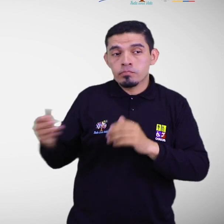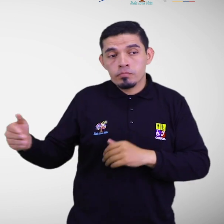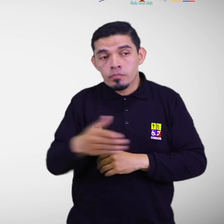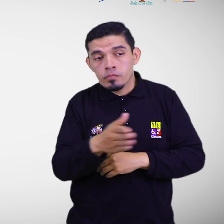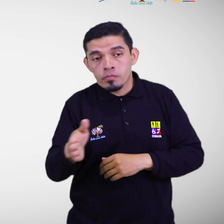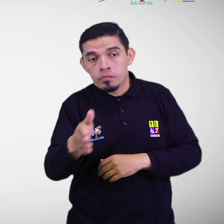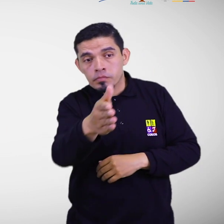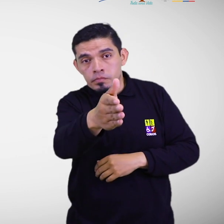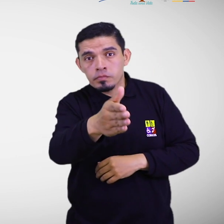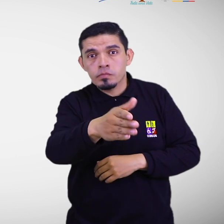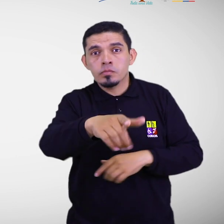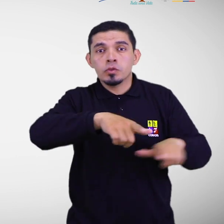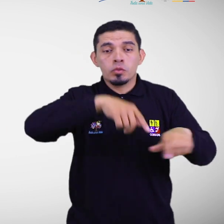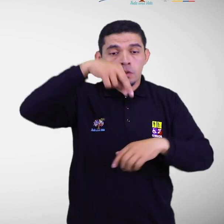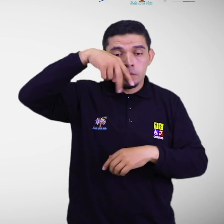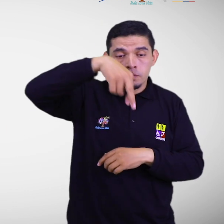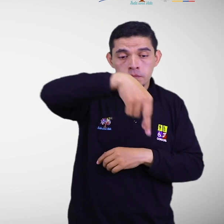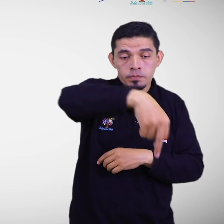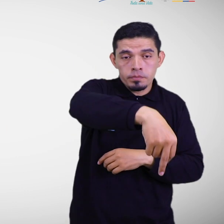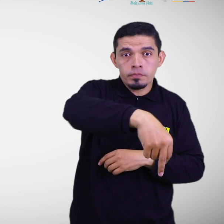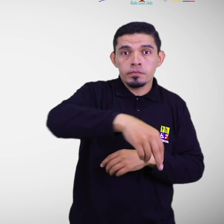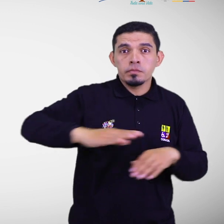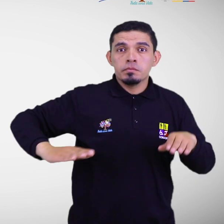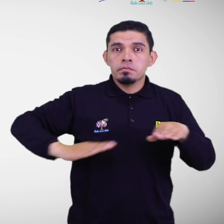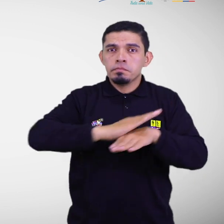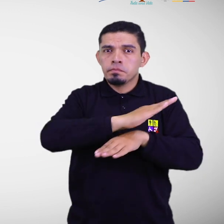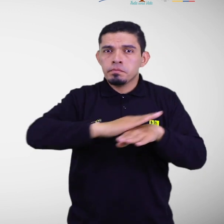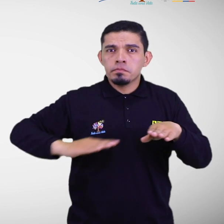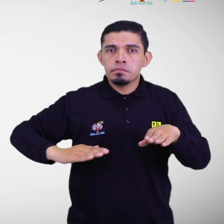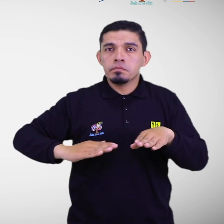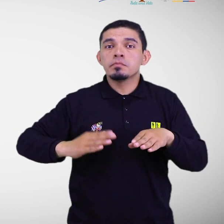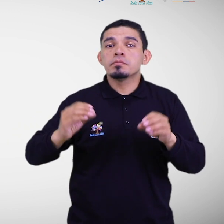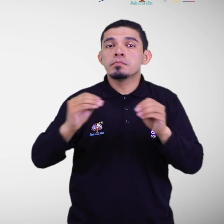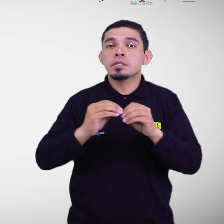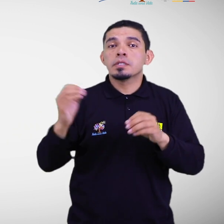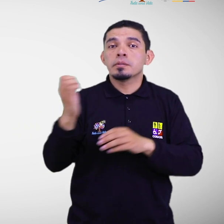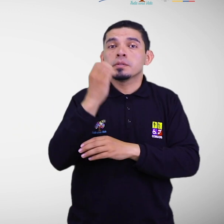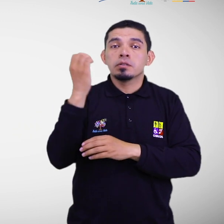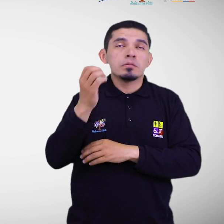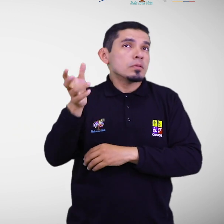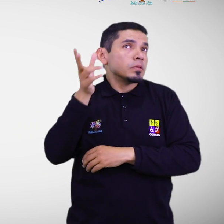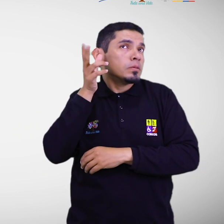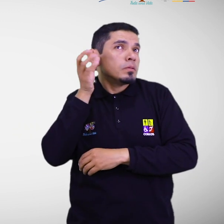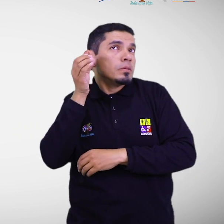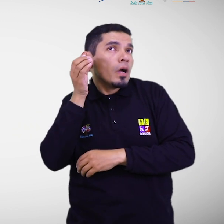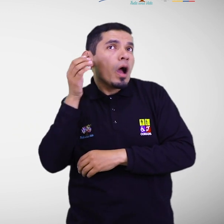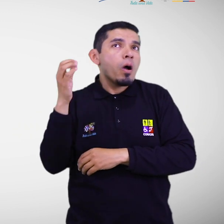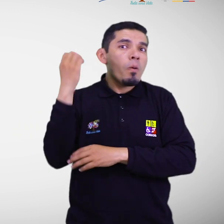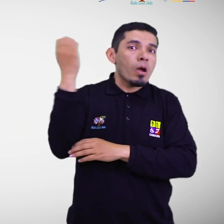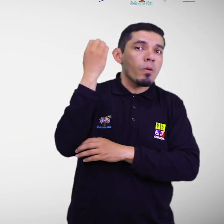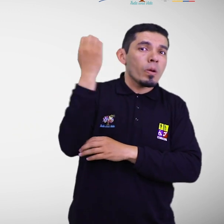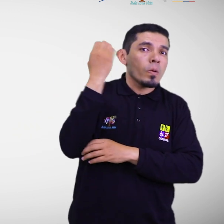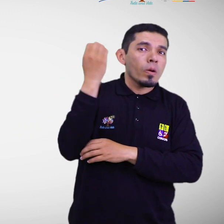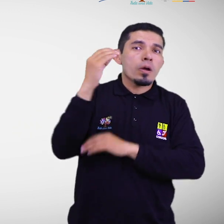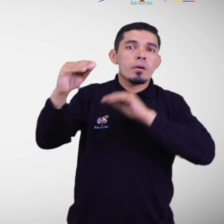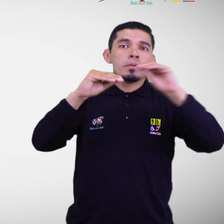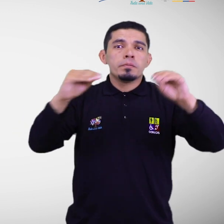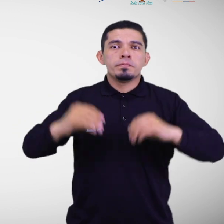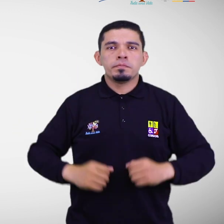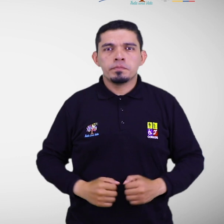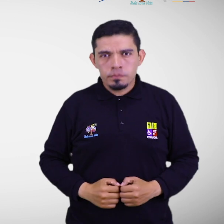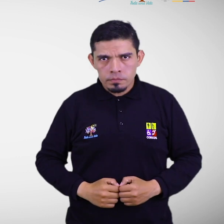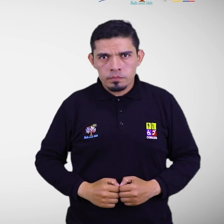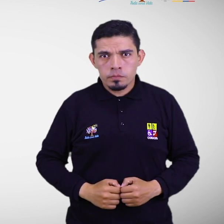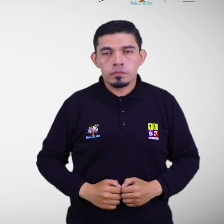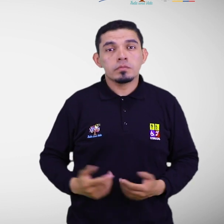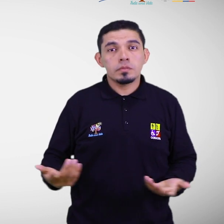escaleras y rampas, salidas de emergencia, sonidos de alarmas, alarmas de humo, equipamientos de protección